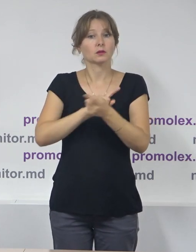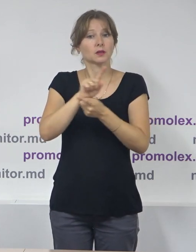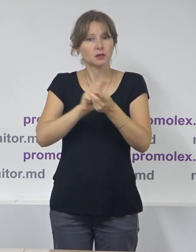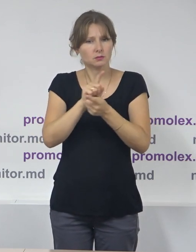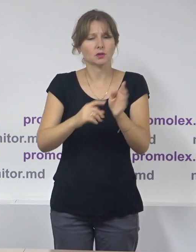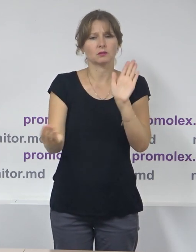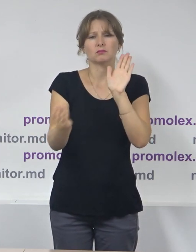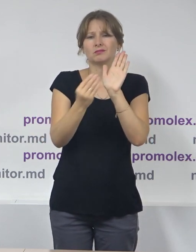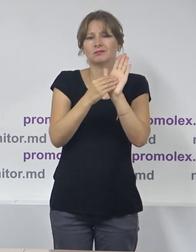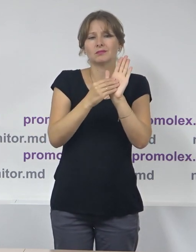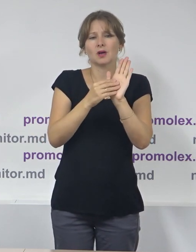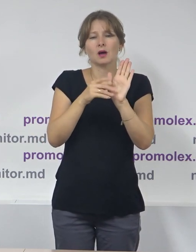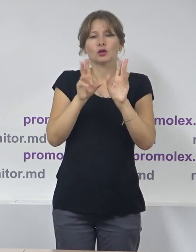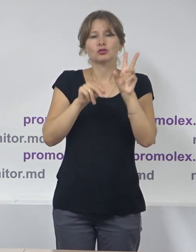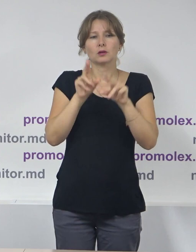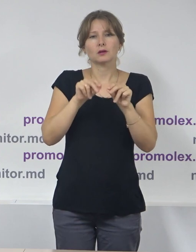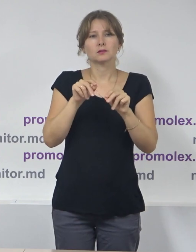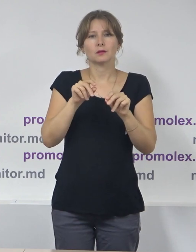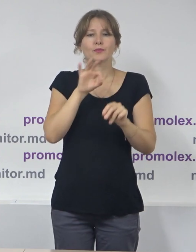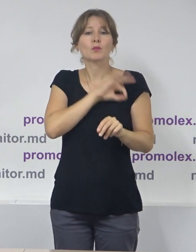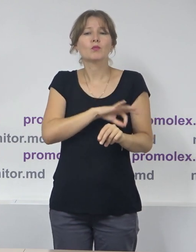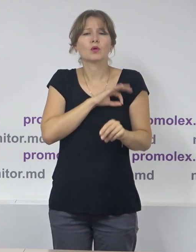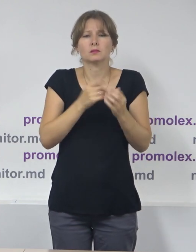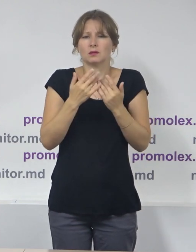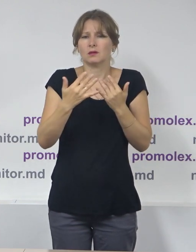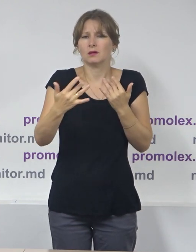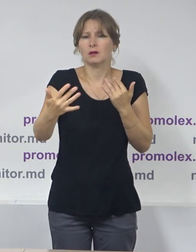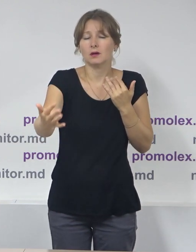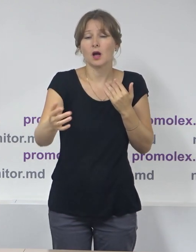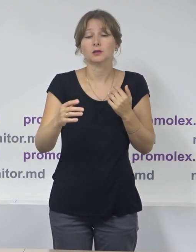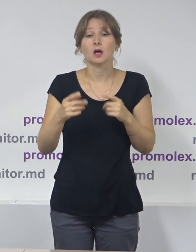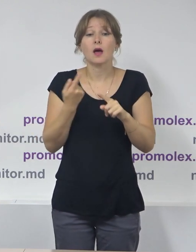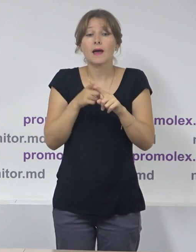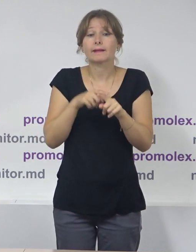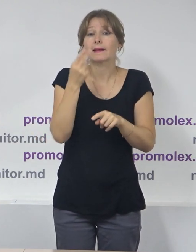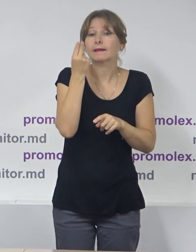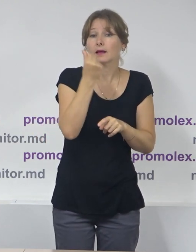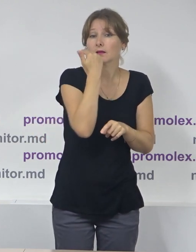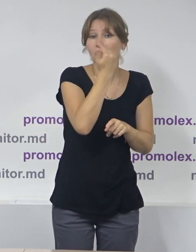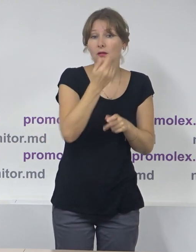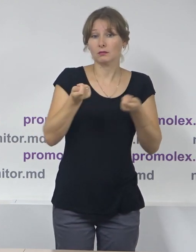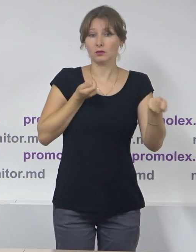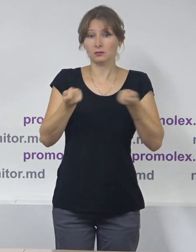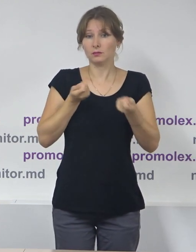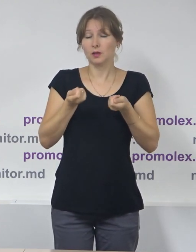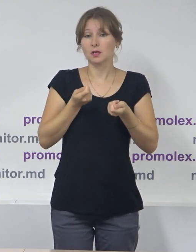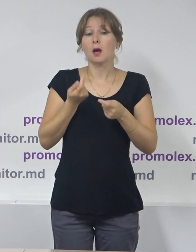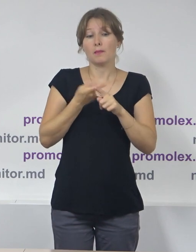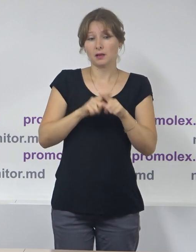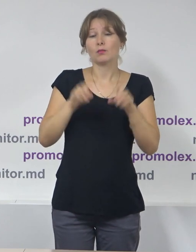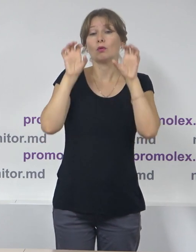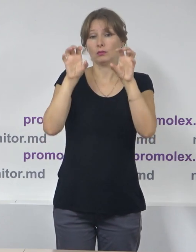mai largă, mult mai clară, cuprizătoare a ceei ce reprezintă resursele administrative. Și, de fapt, codul